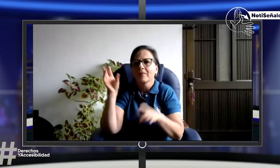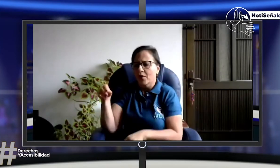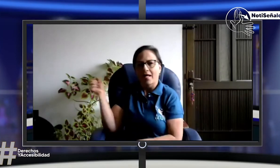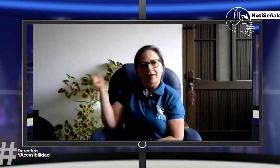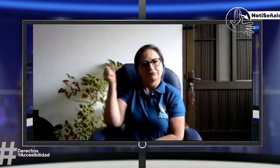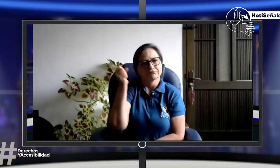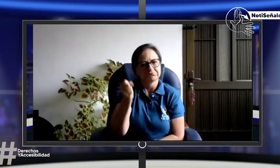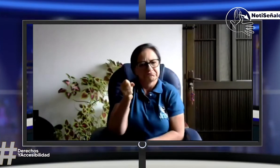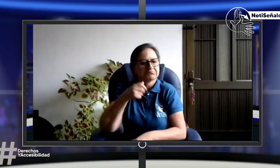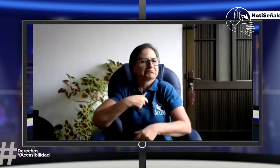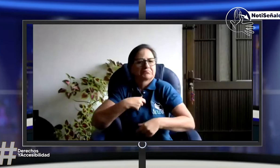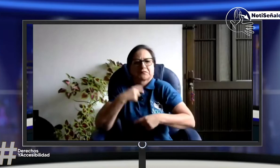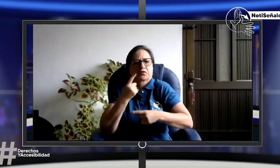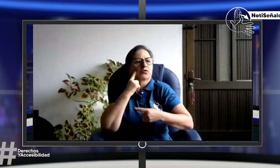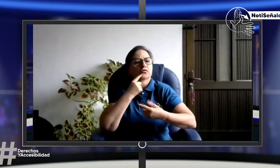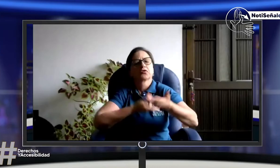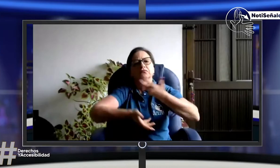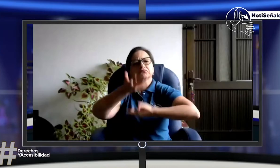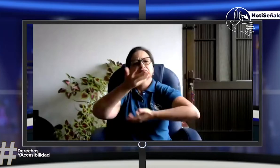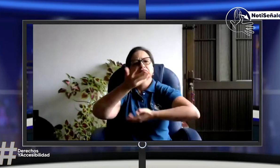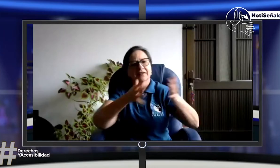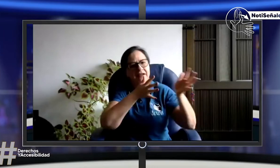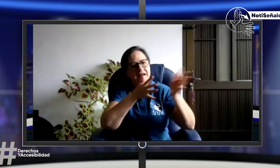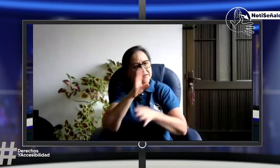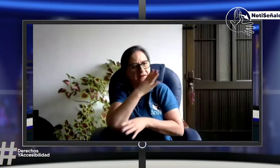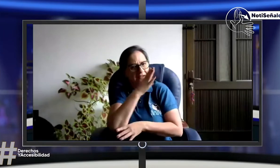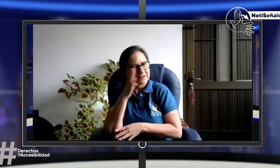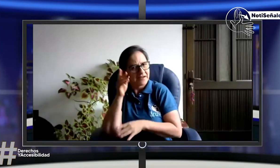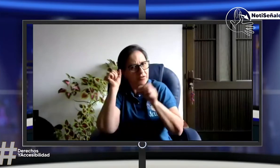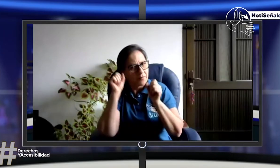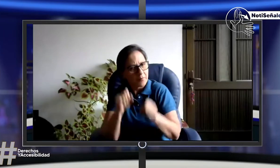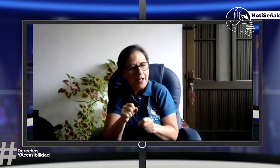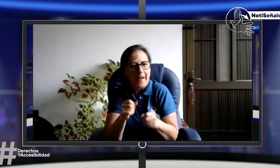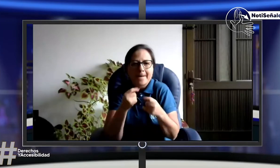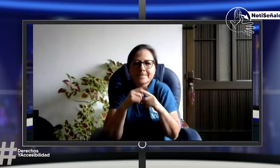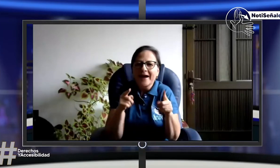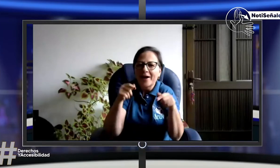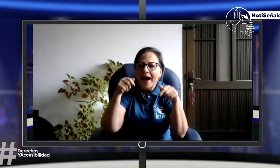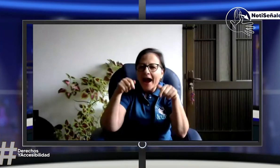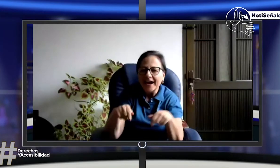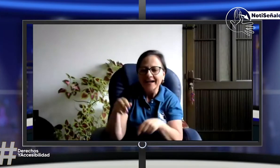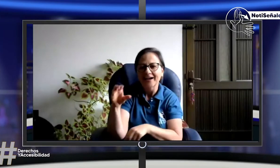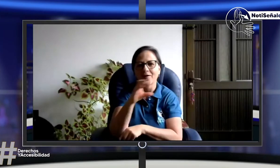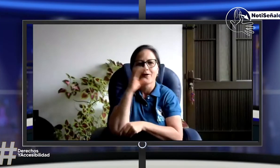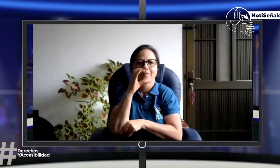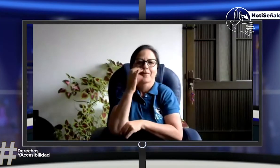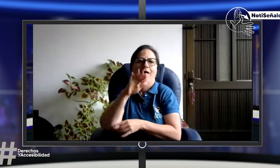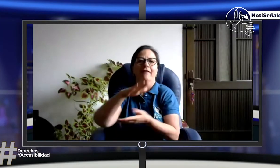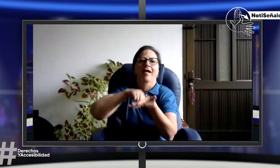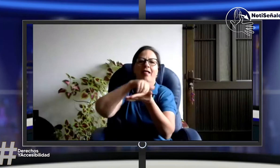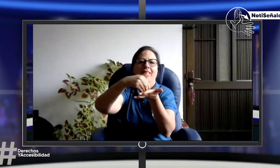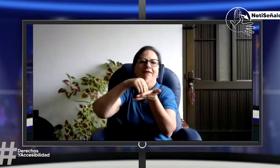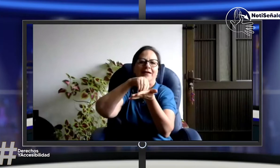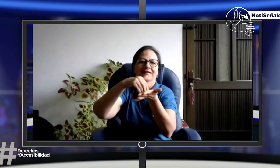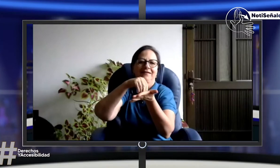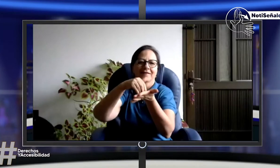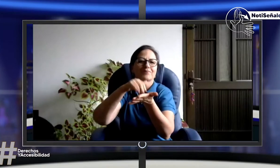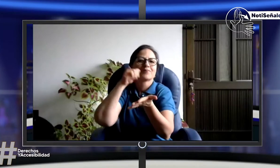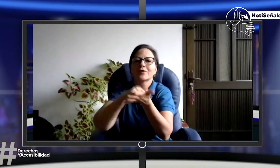espacios de enseñanza, aprendizaje, el docente bilingüe tiene la habilidad de impartir sus clases y